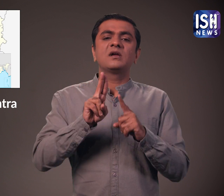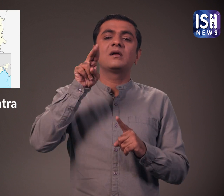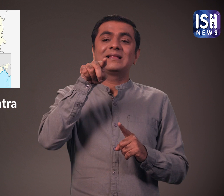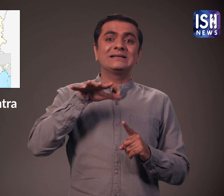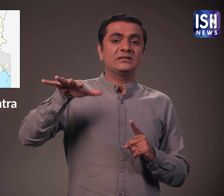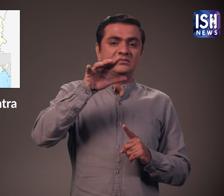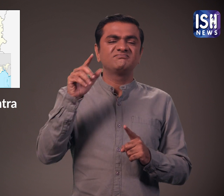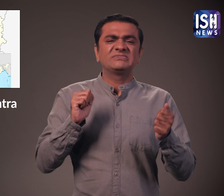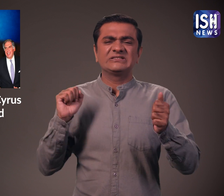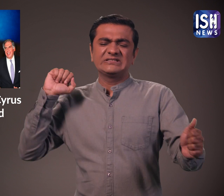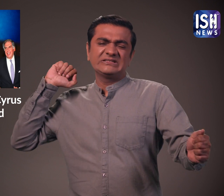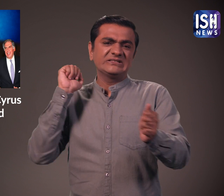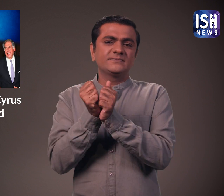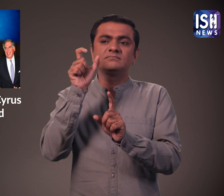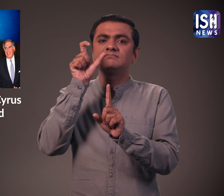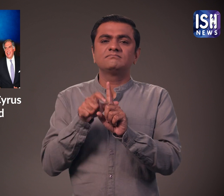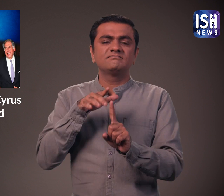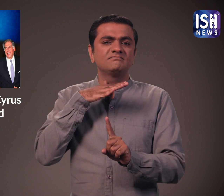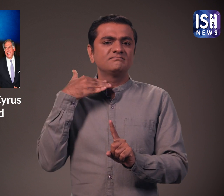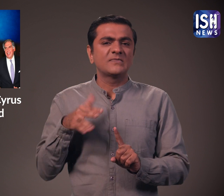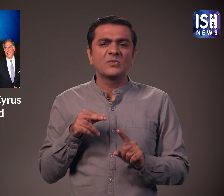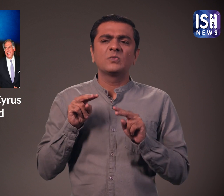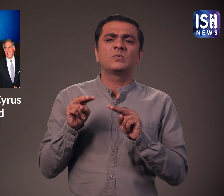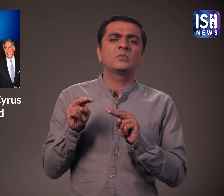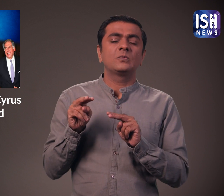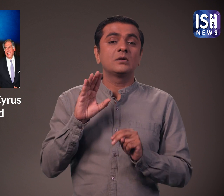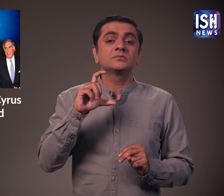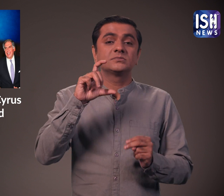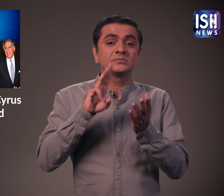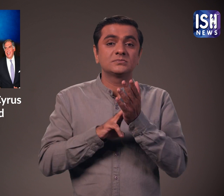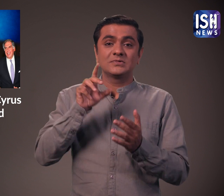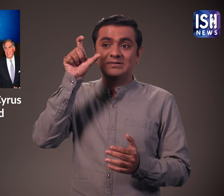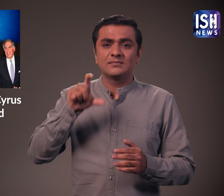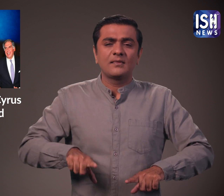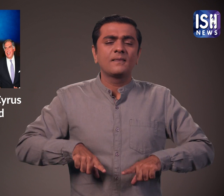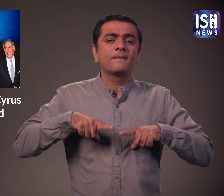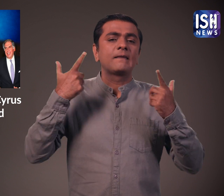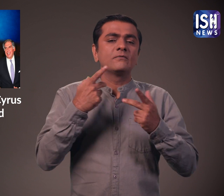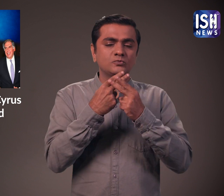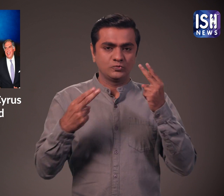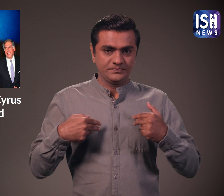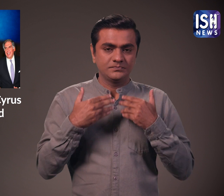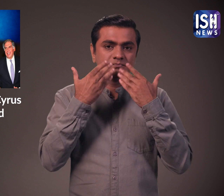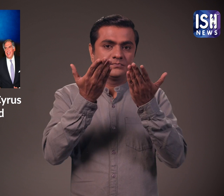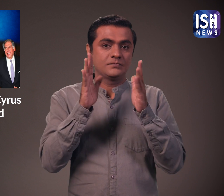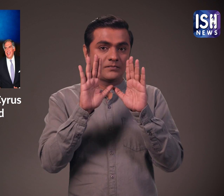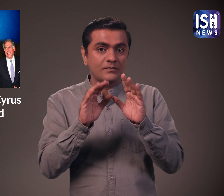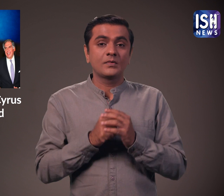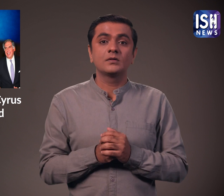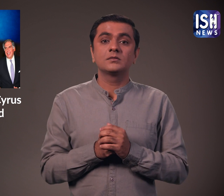सड़क दुरगट्णा में मृत्यो हो गई। चौका देने वाला। आपको संक्षिप में साइरस मिस्त्री के जीवन के बारे